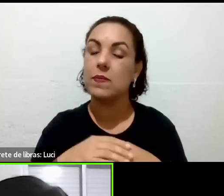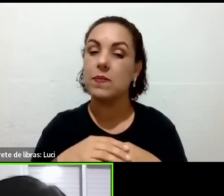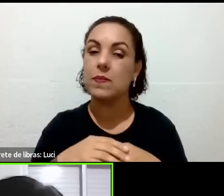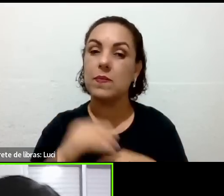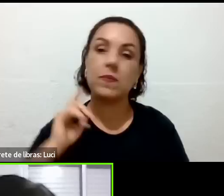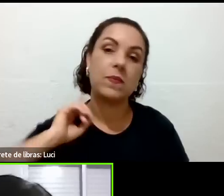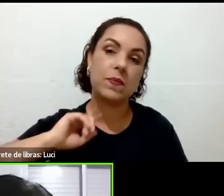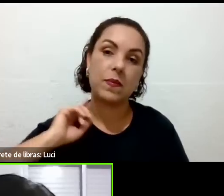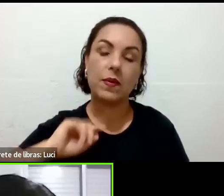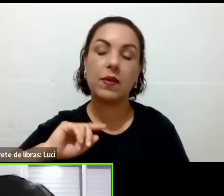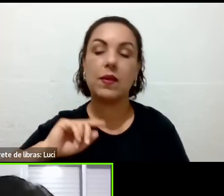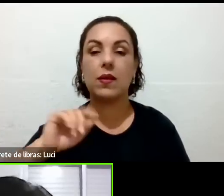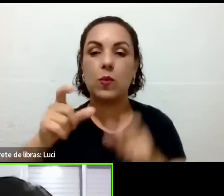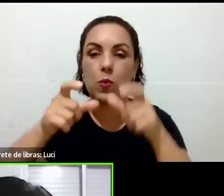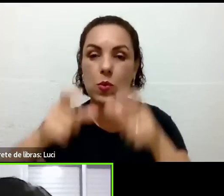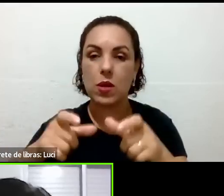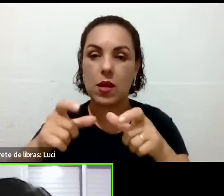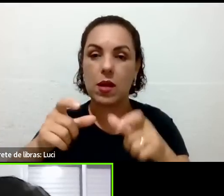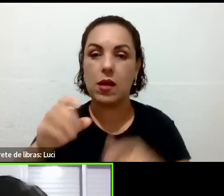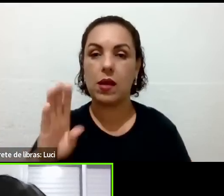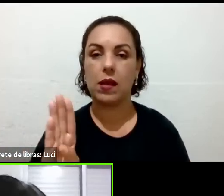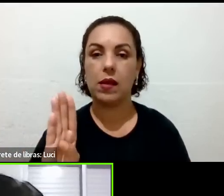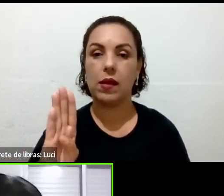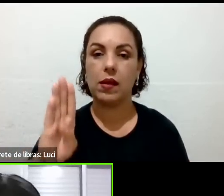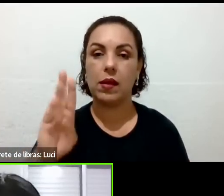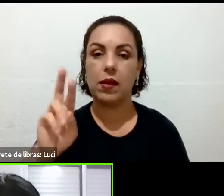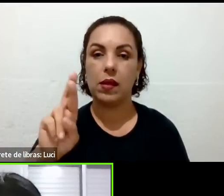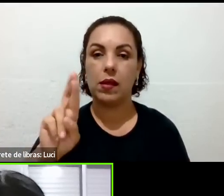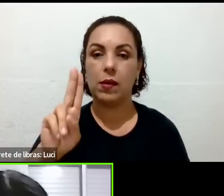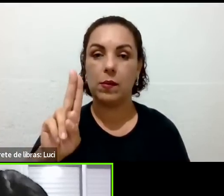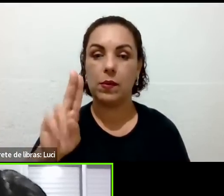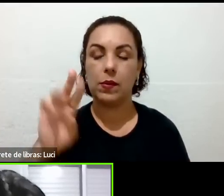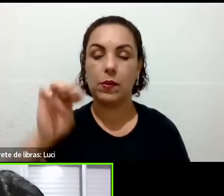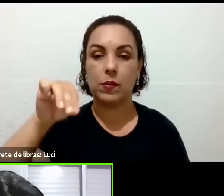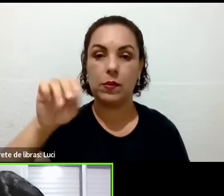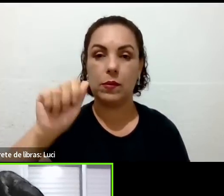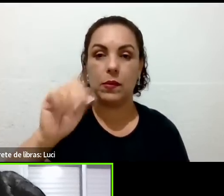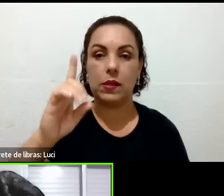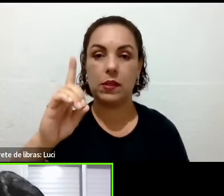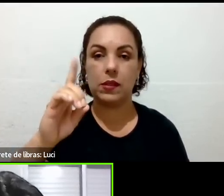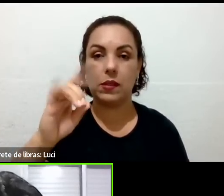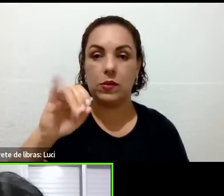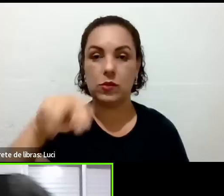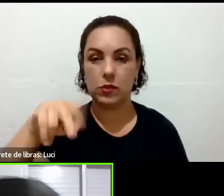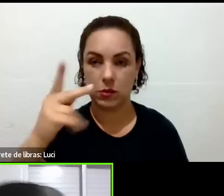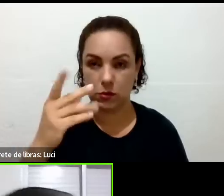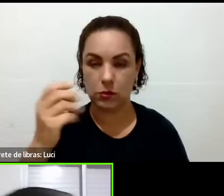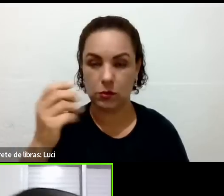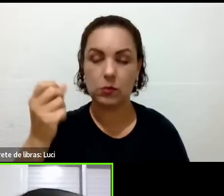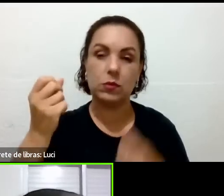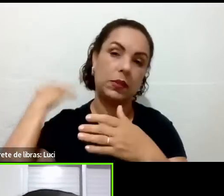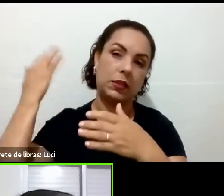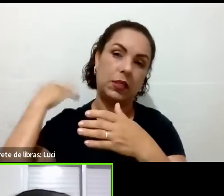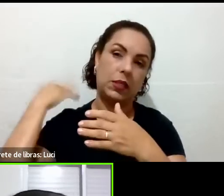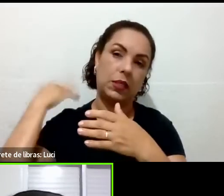água aqui está péssima, né? Porque tem aquele, aquelas, como é que chama?